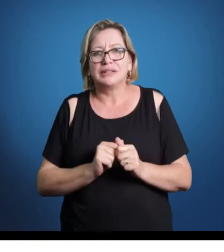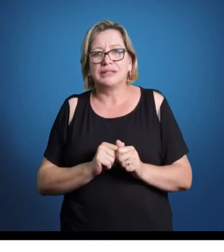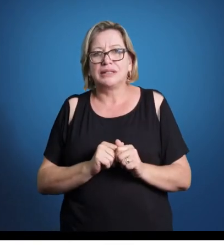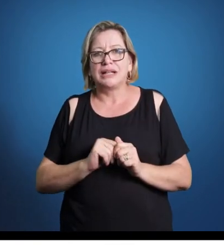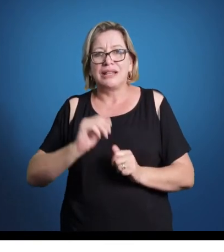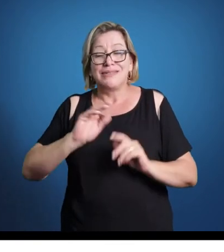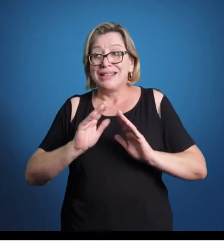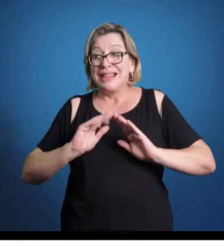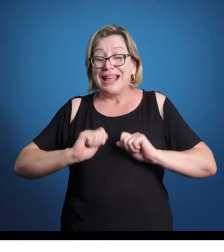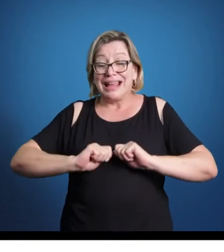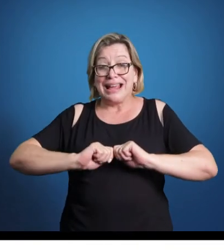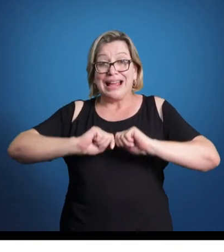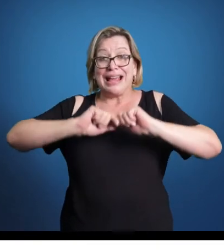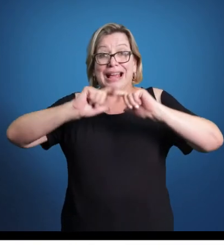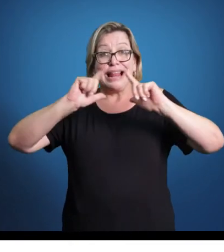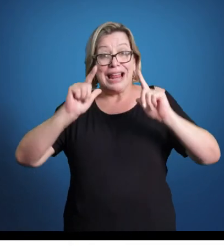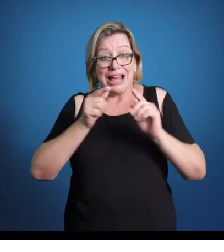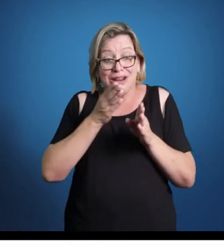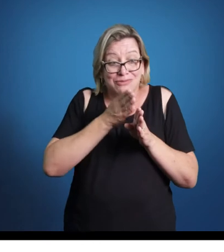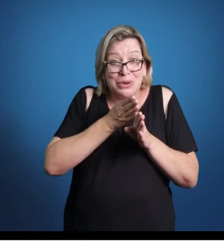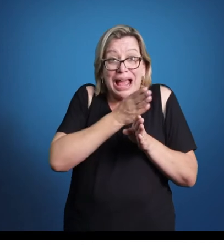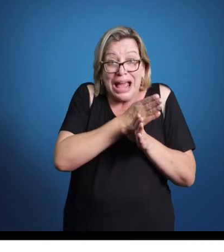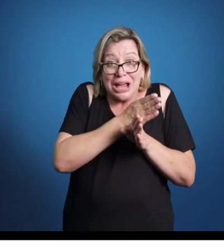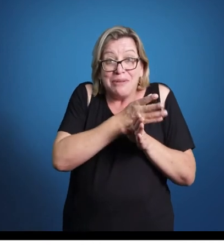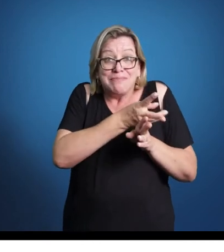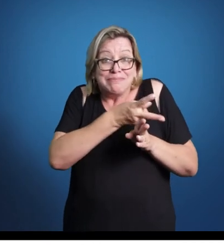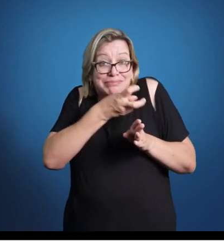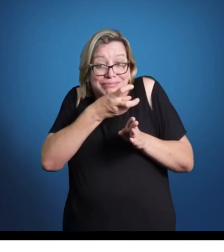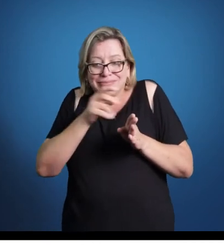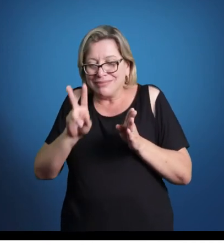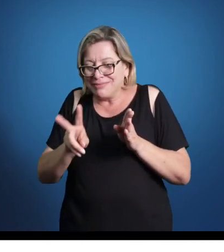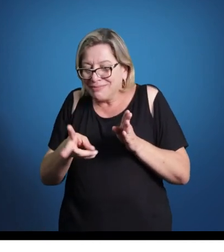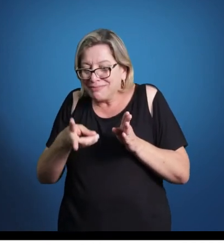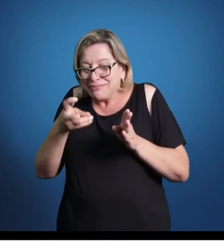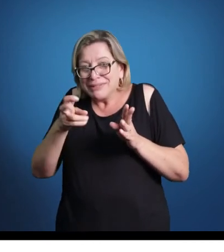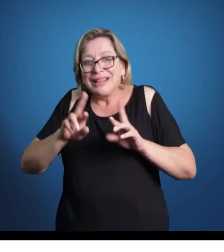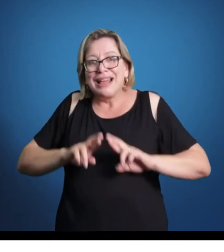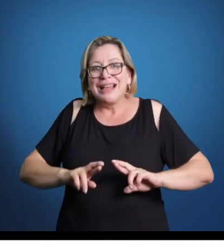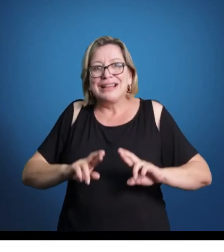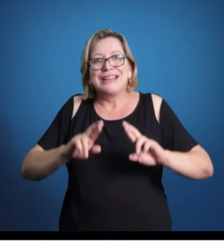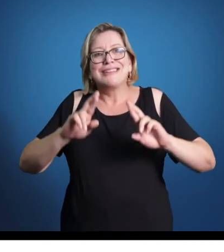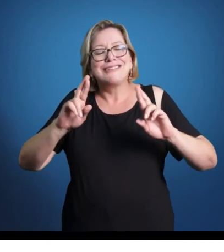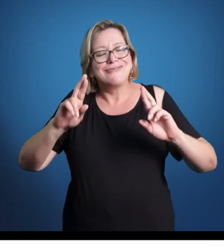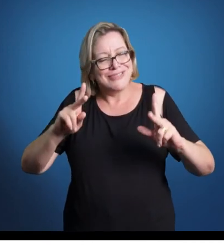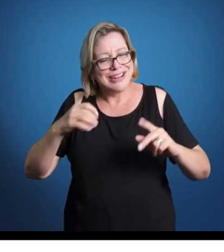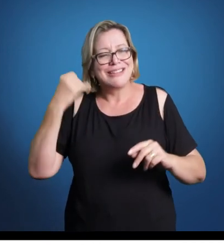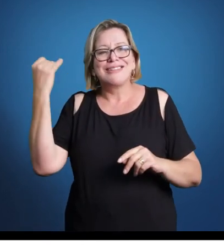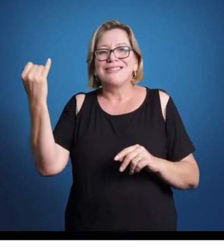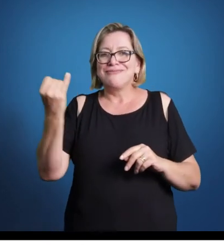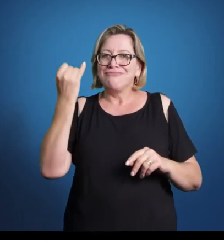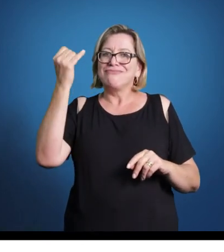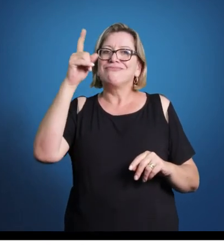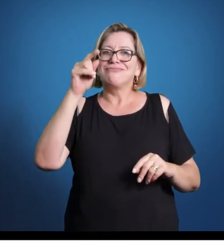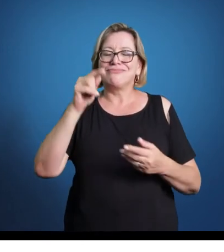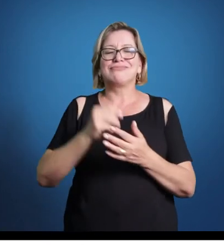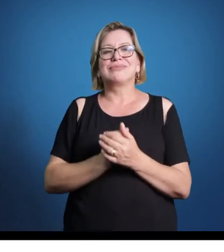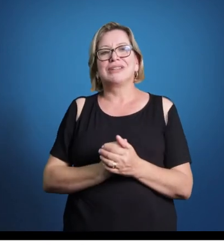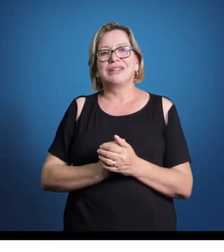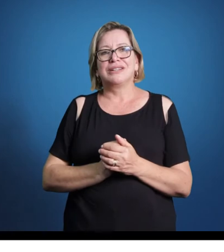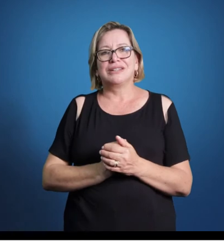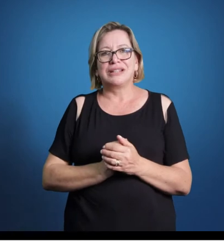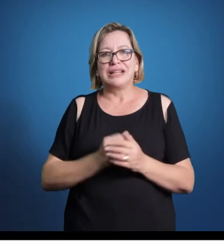consigo claramente definir o que é uma coisa e o que é a outra, e aí você está começando a fruir determinado repertório.